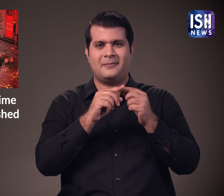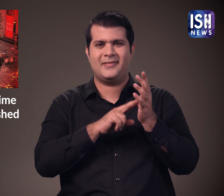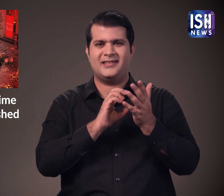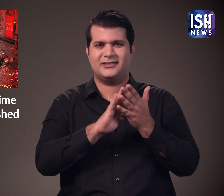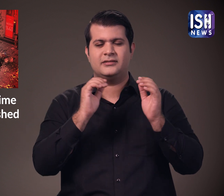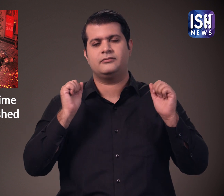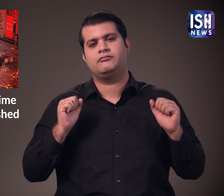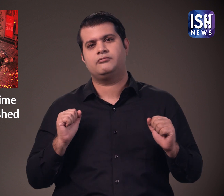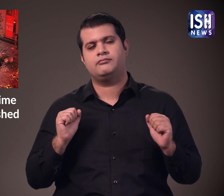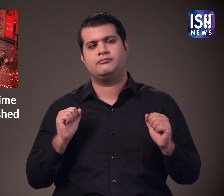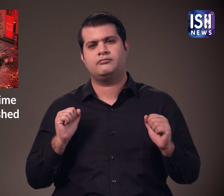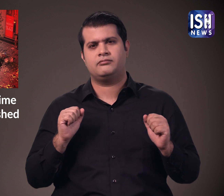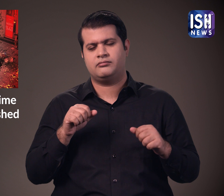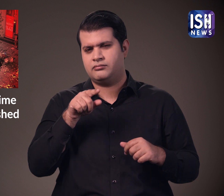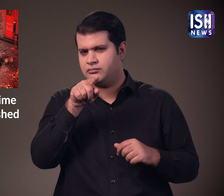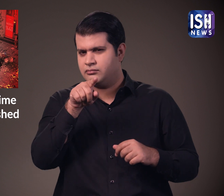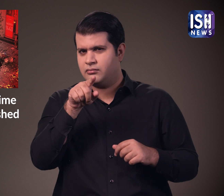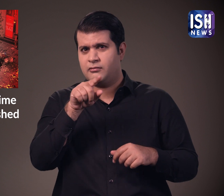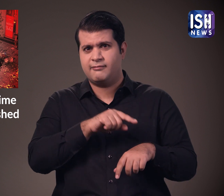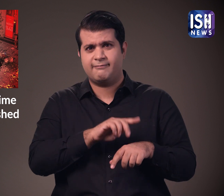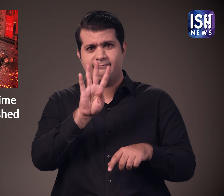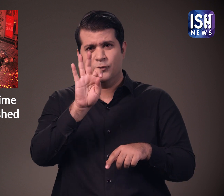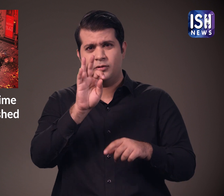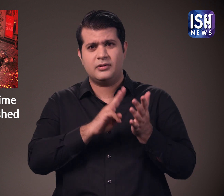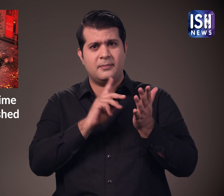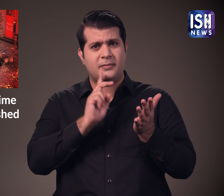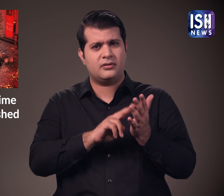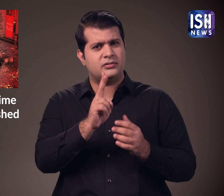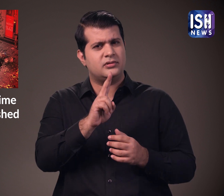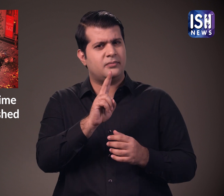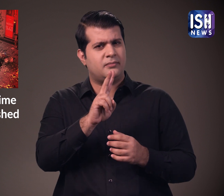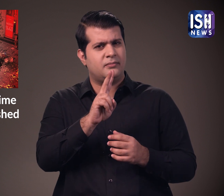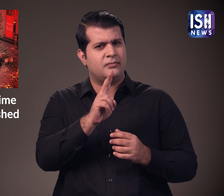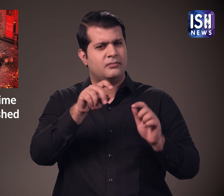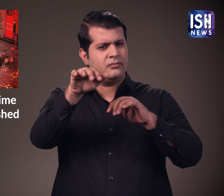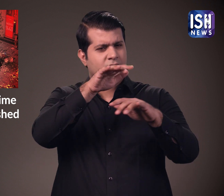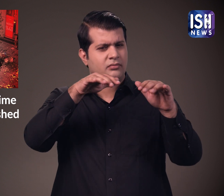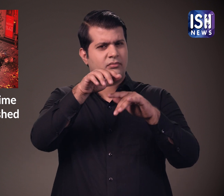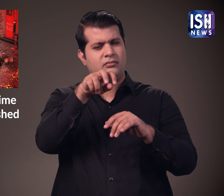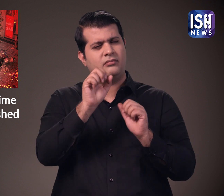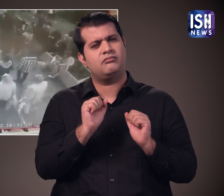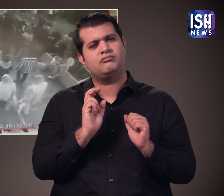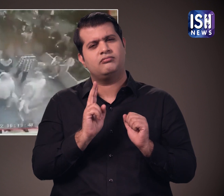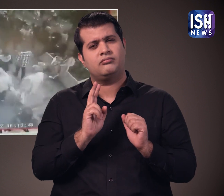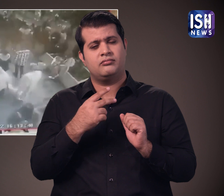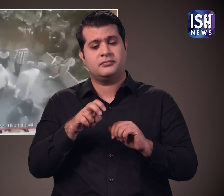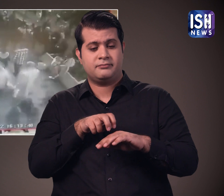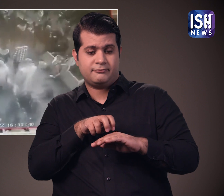रही। और उसे